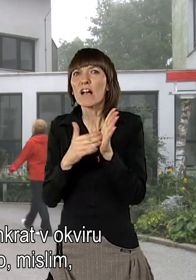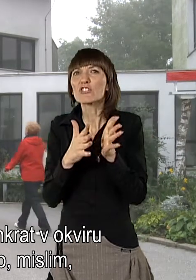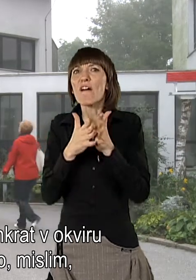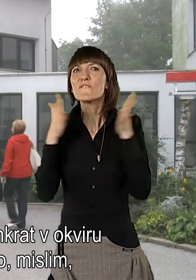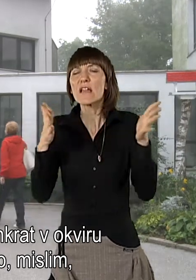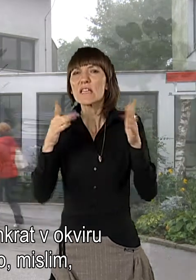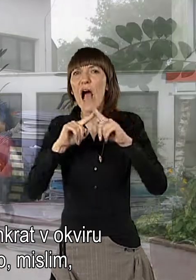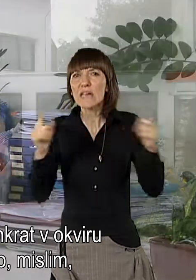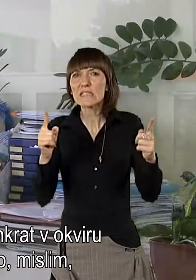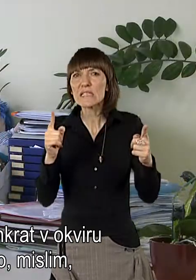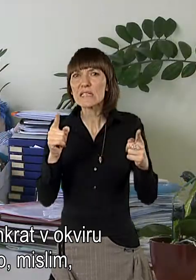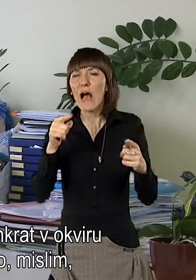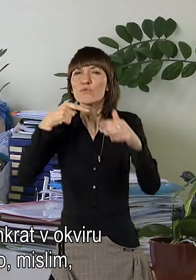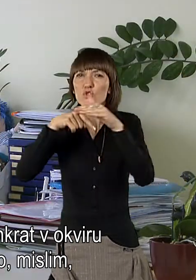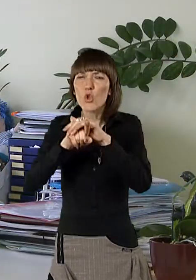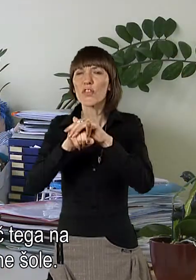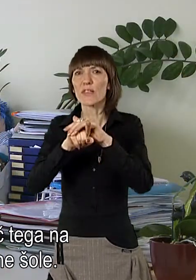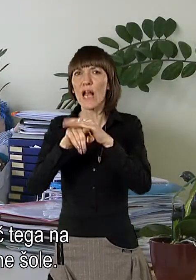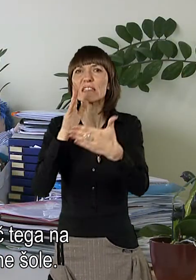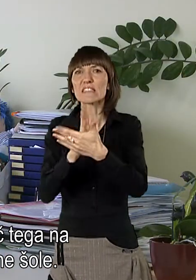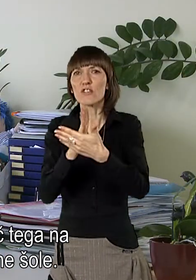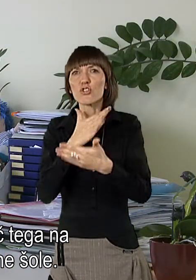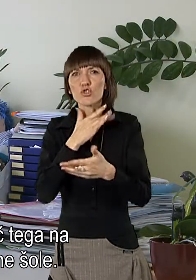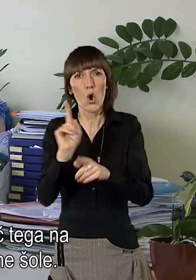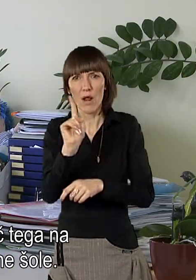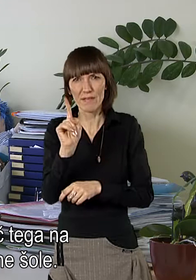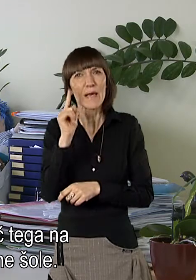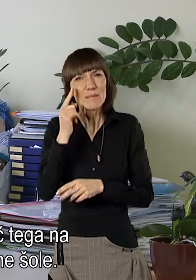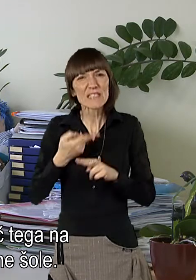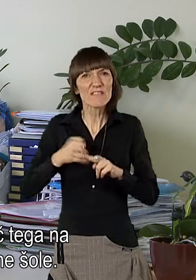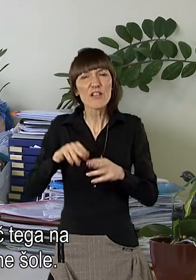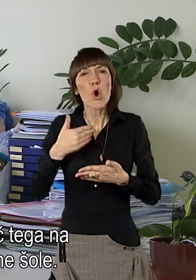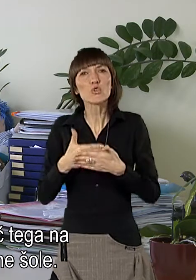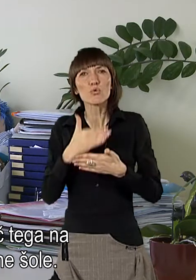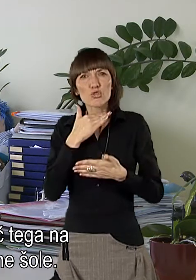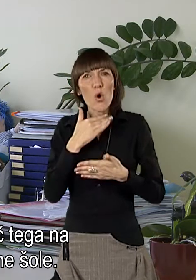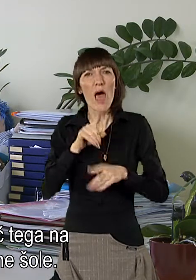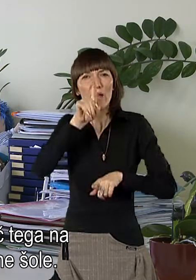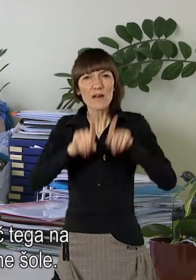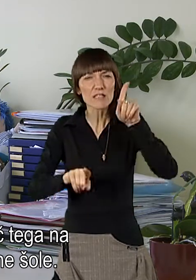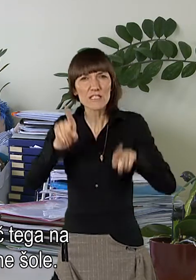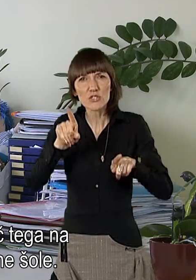zaenkrat na okviru srednje šole ni bilo. Mislim, da je nekoliko več problemov tega na področju osnovne šole.